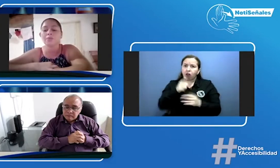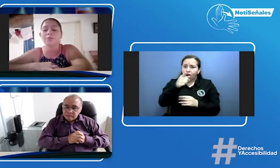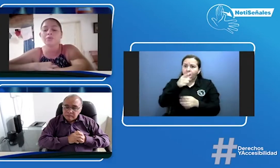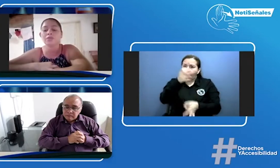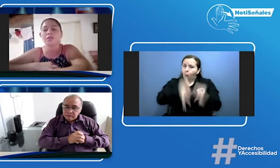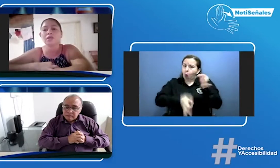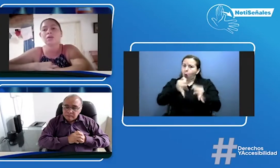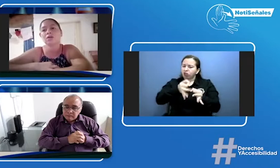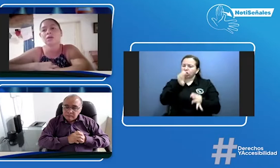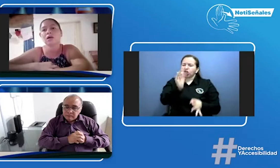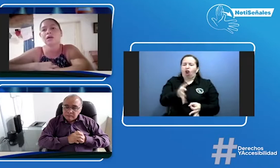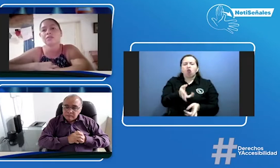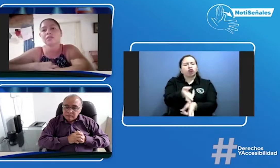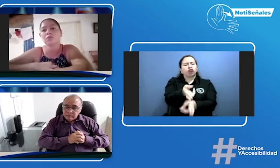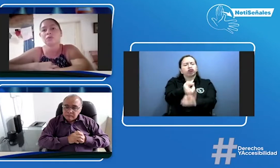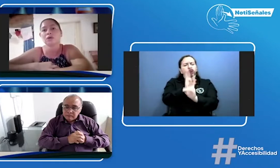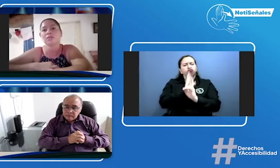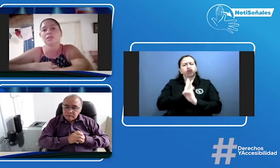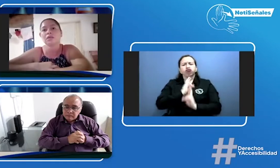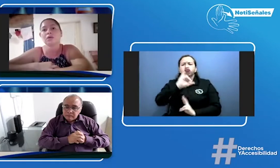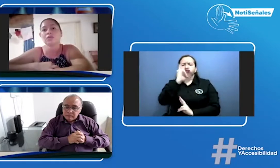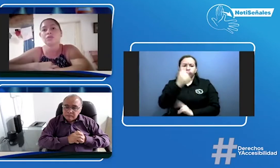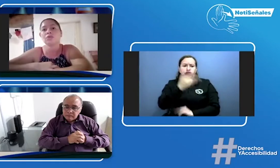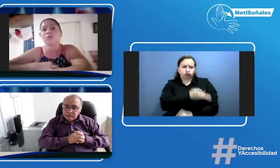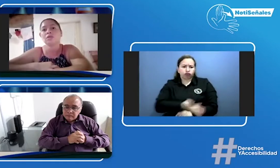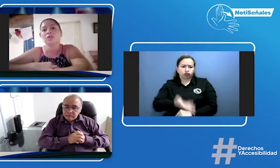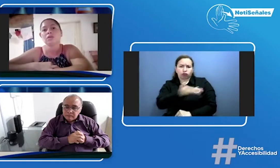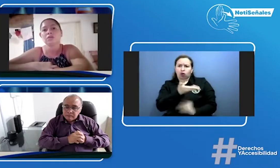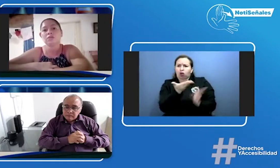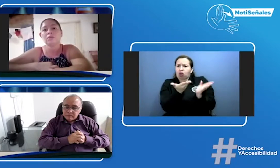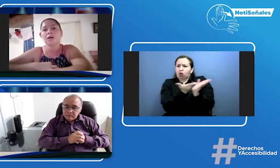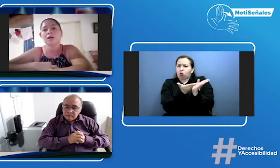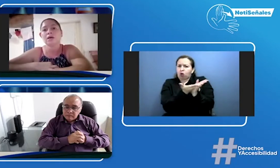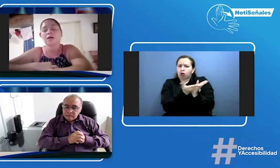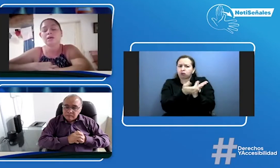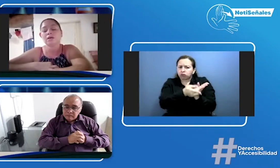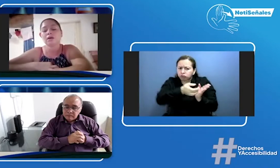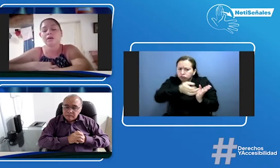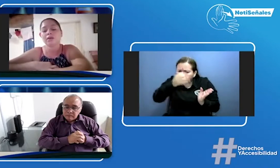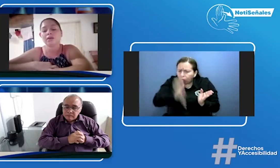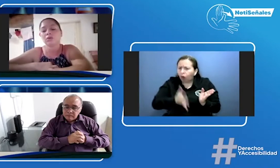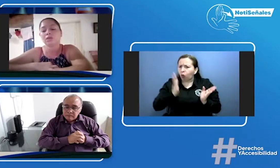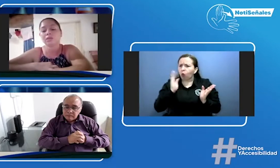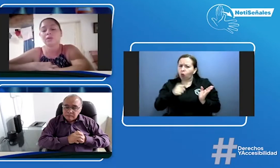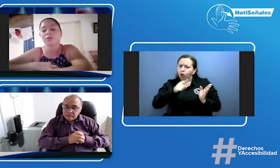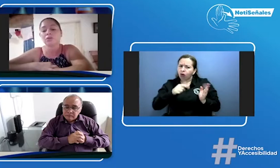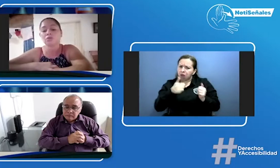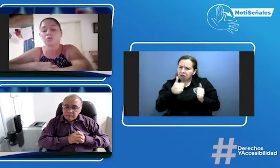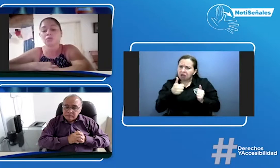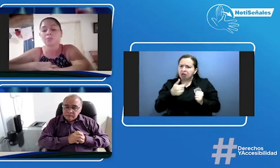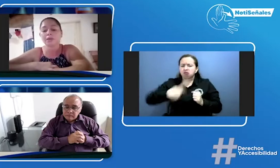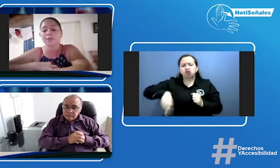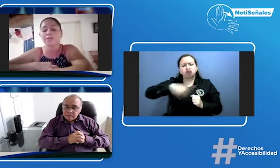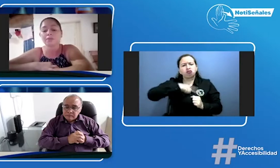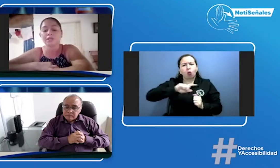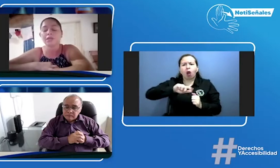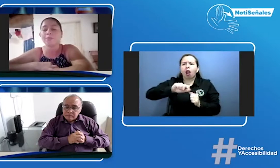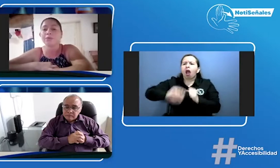proceder hacia la educación y iba a darnos el respaldo nosotros los padres de familia, pero